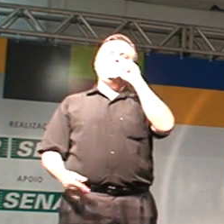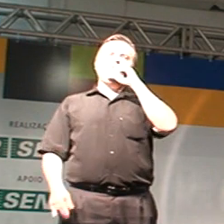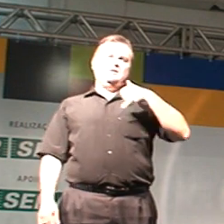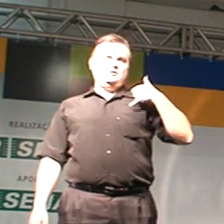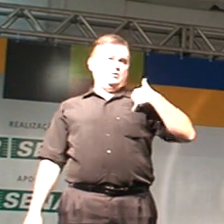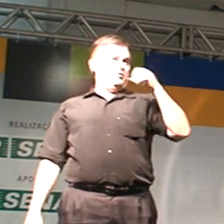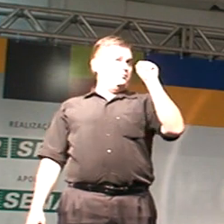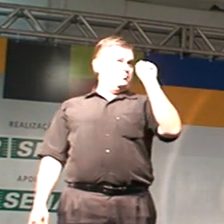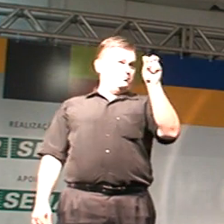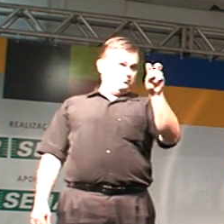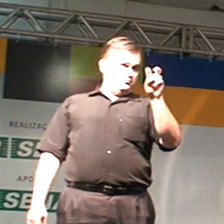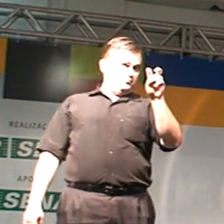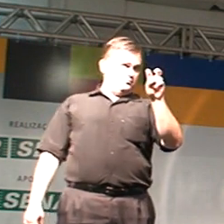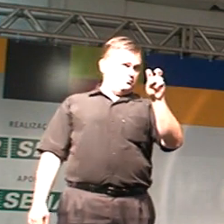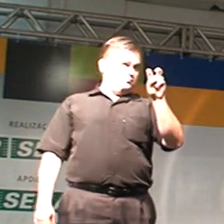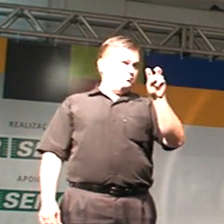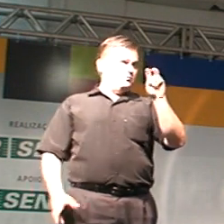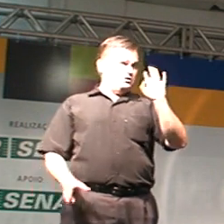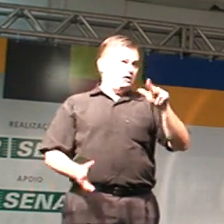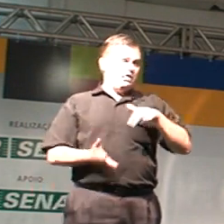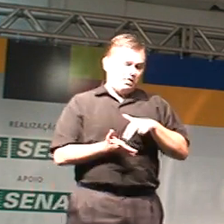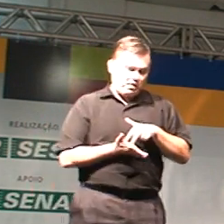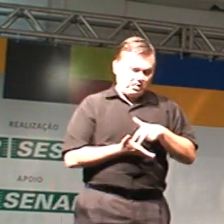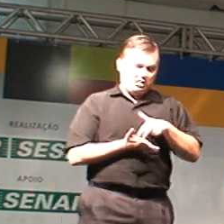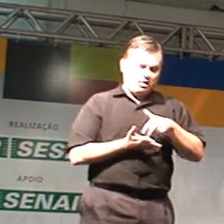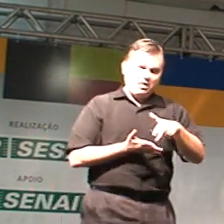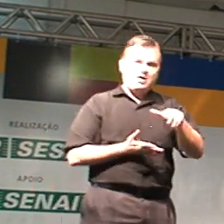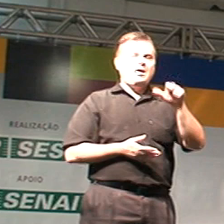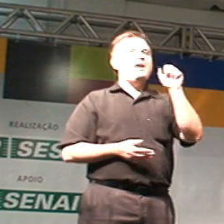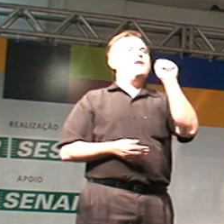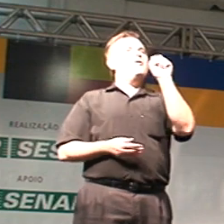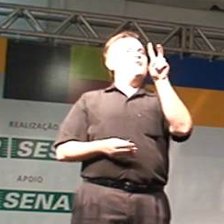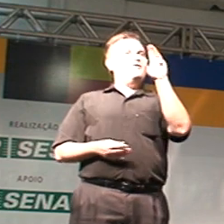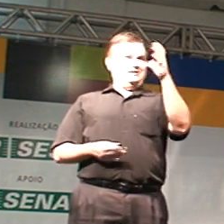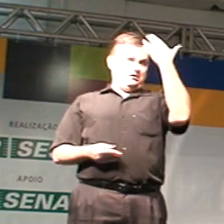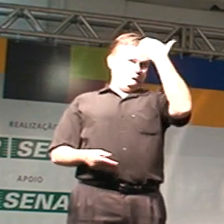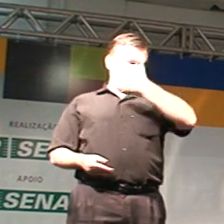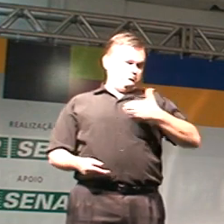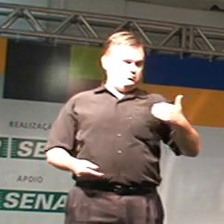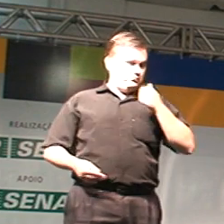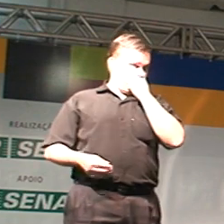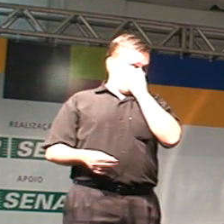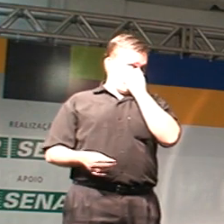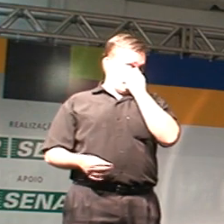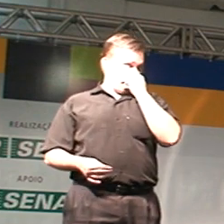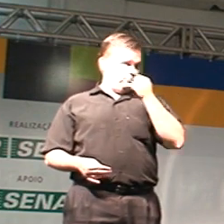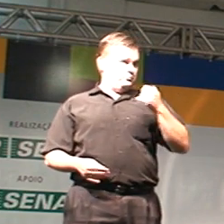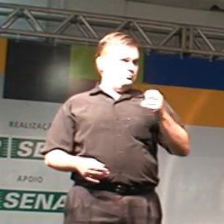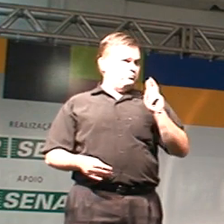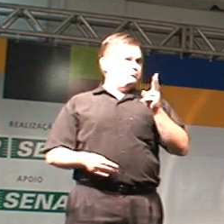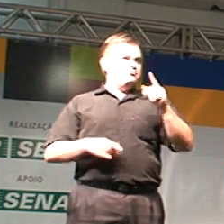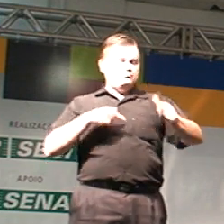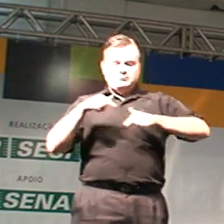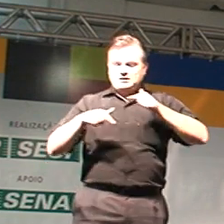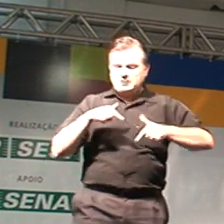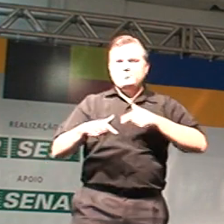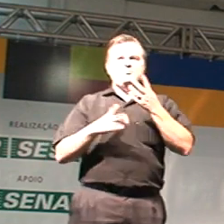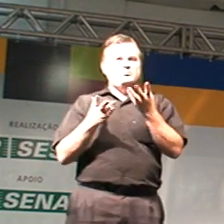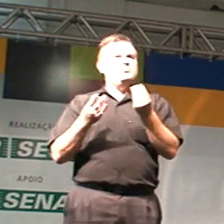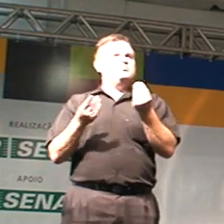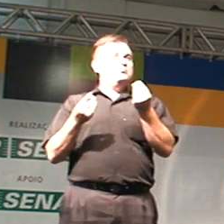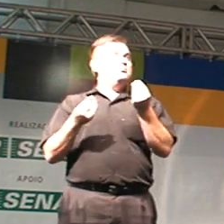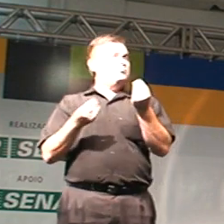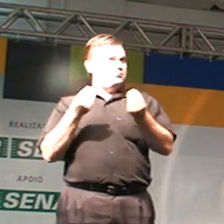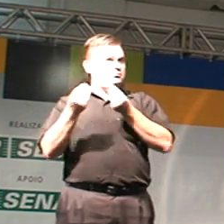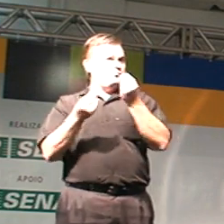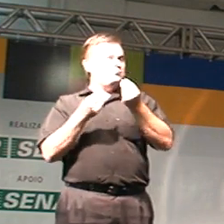anos, está arrastando o pé, depois de uma ADC, de uma crostectomia, uma pessoa que sempre terá ativa a vida inteira. Então,